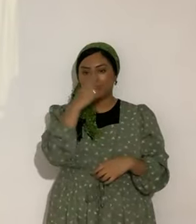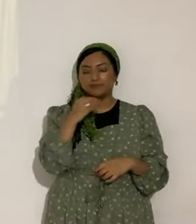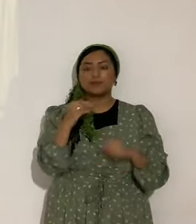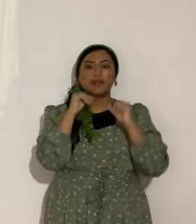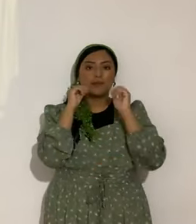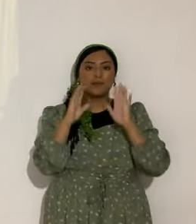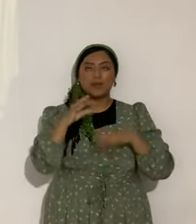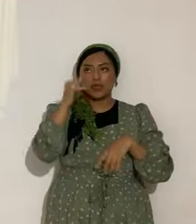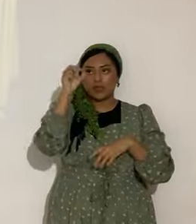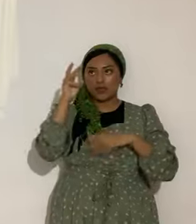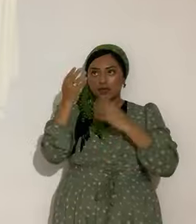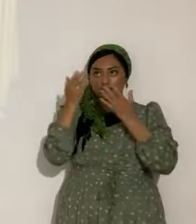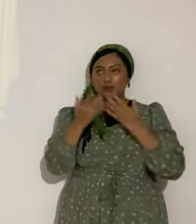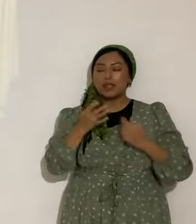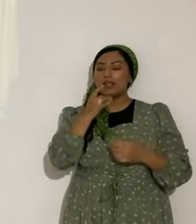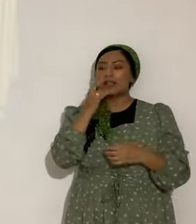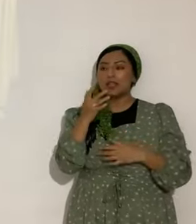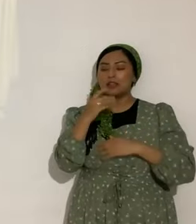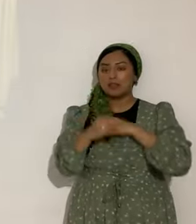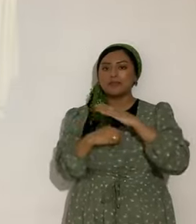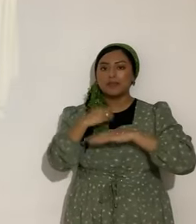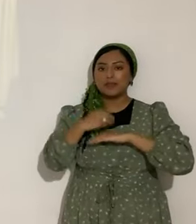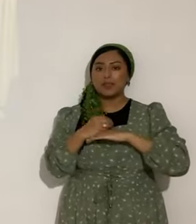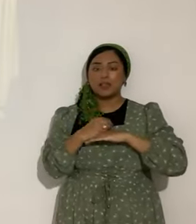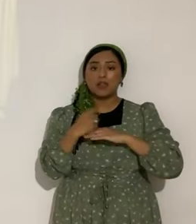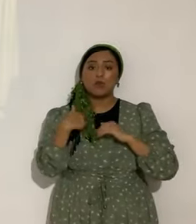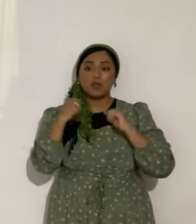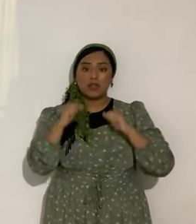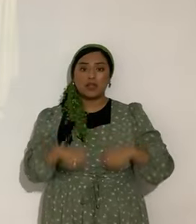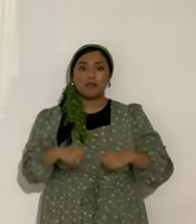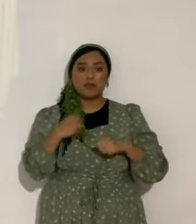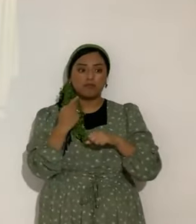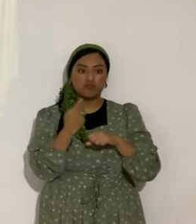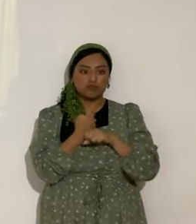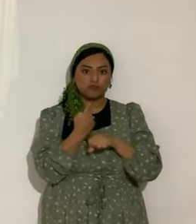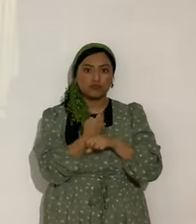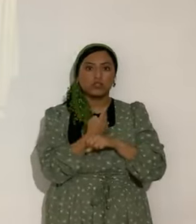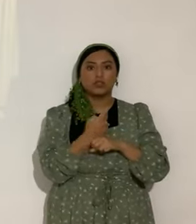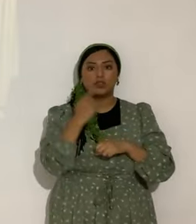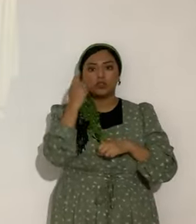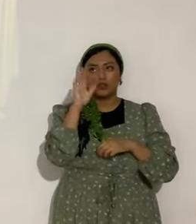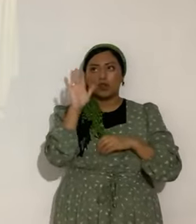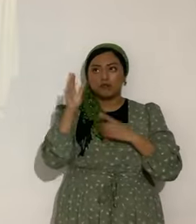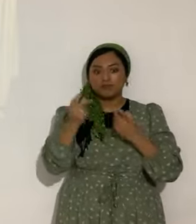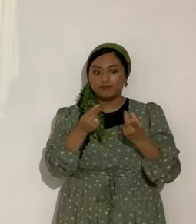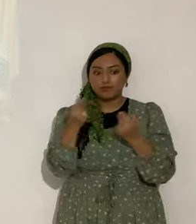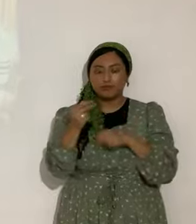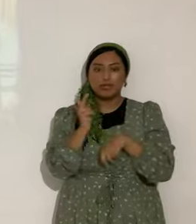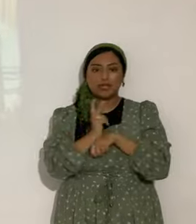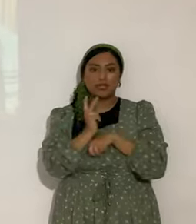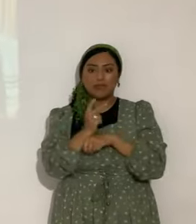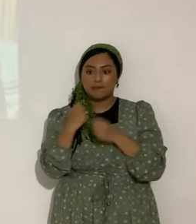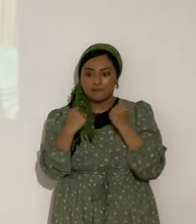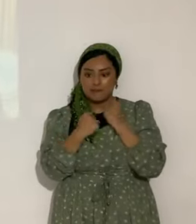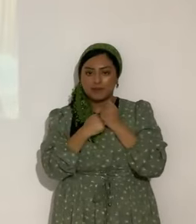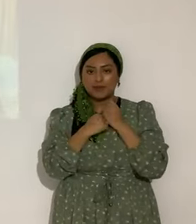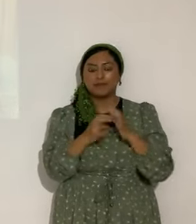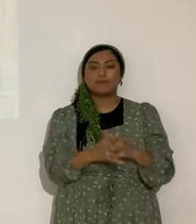Yahshua Mashiach por su luz, omen be omen, porque así podemos ser útiles a su obra, ser útiles a su obra. Bueno,